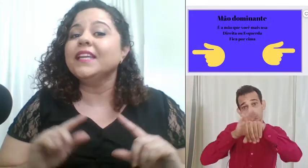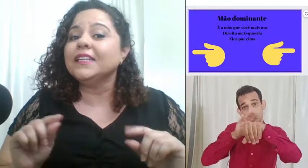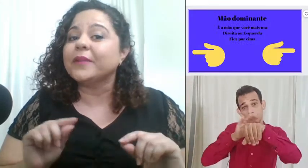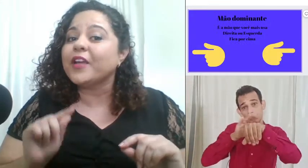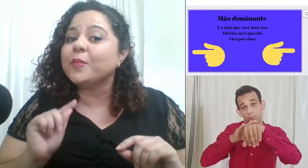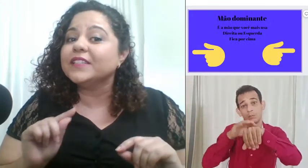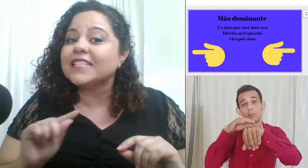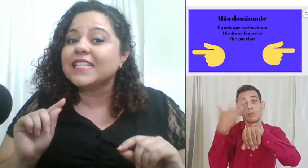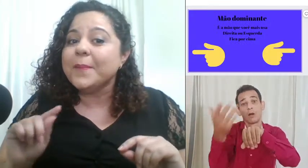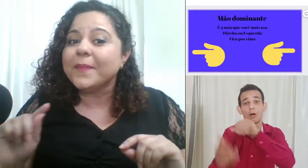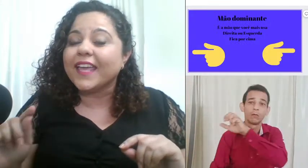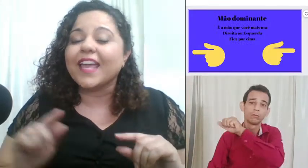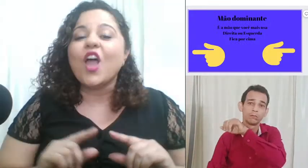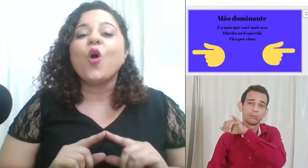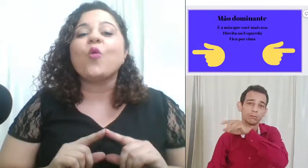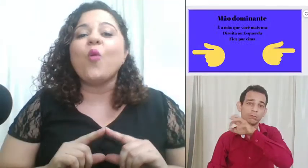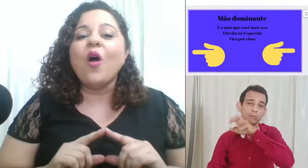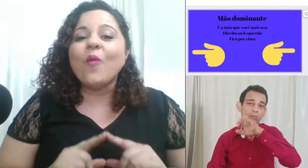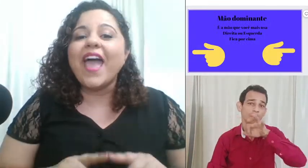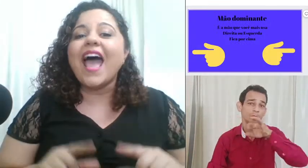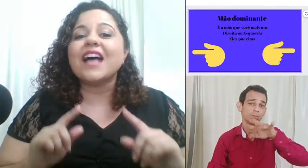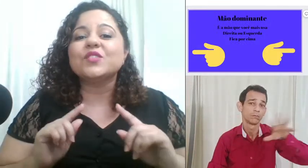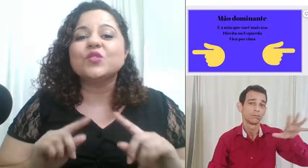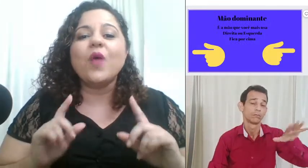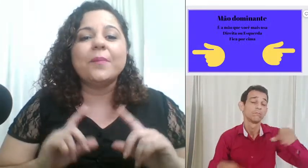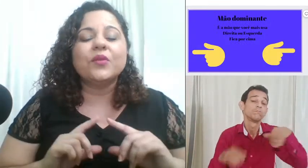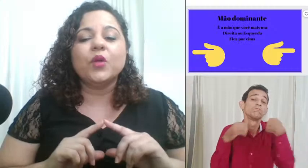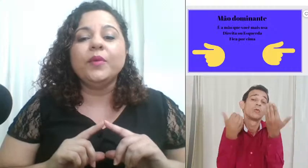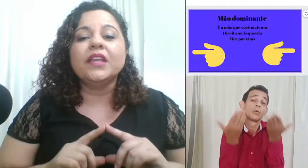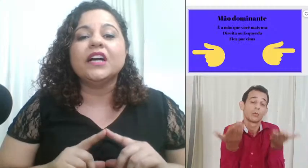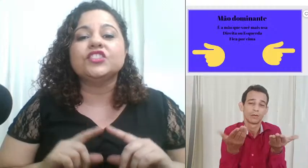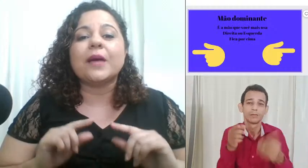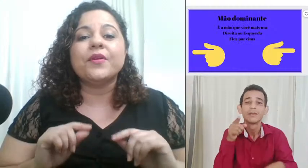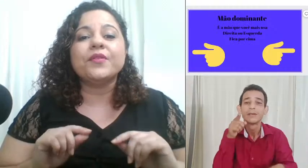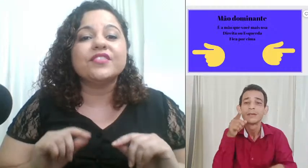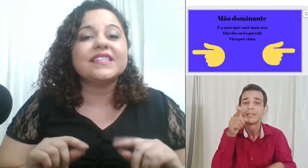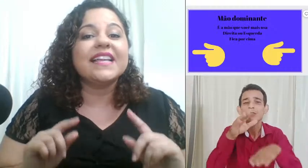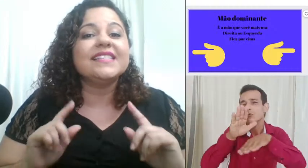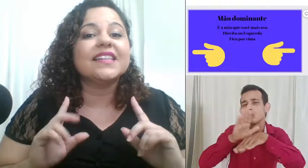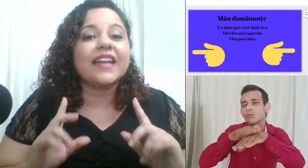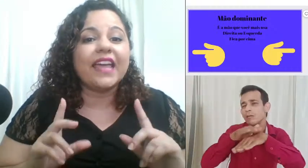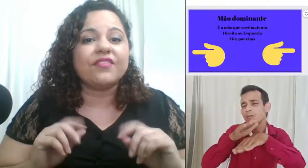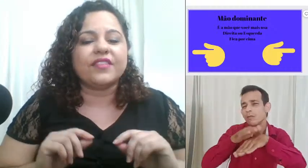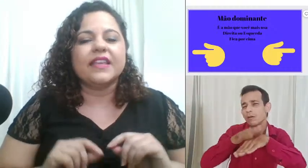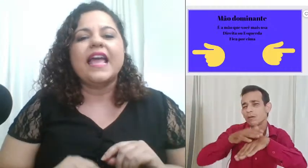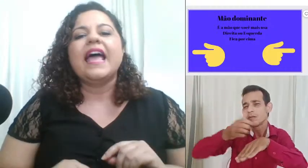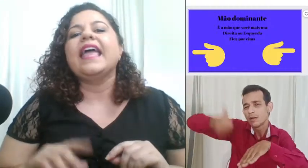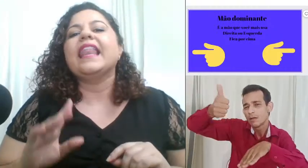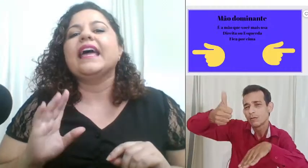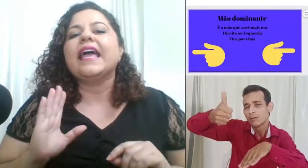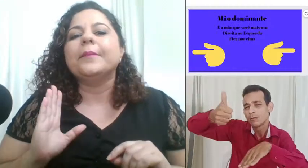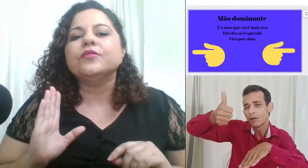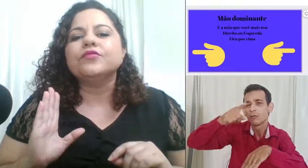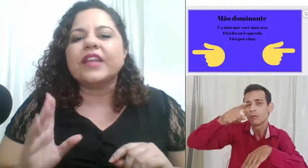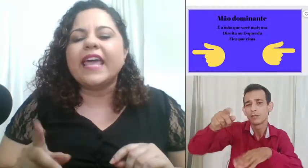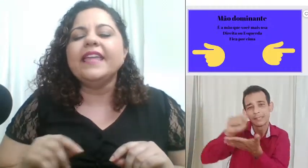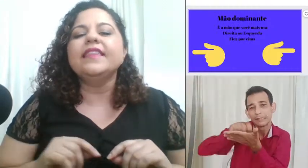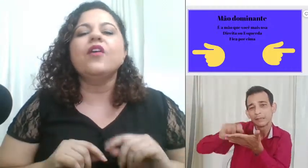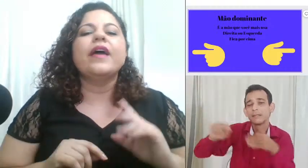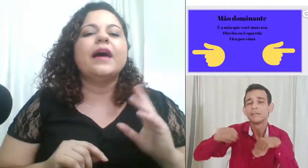aí para eu poder saber qual é a sua mão dominante a mão que você escreve ela é a mão direita ou é a